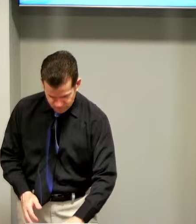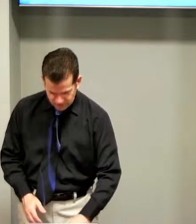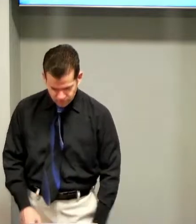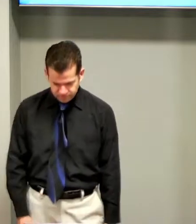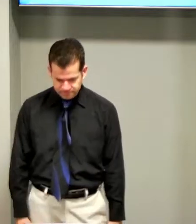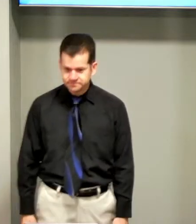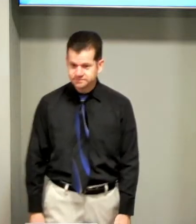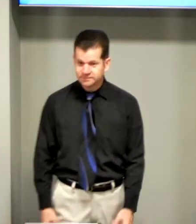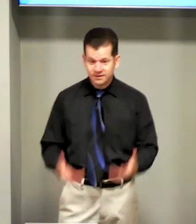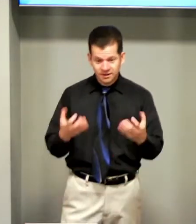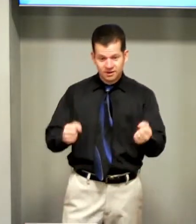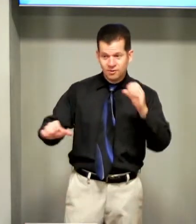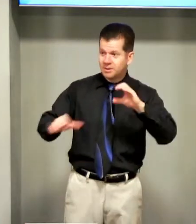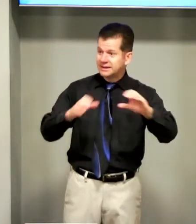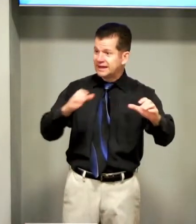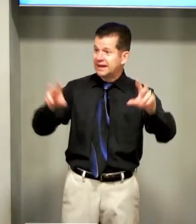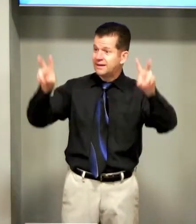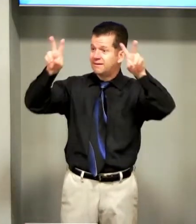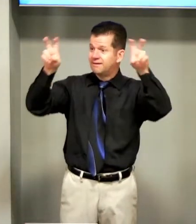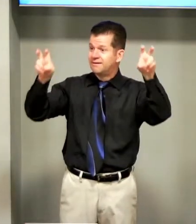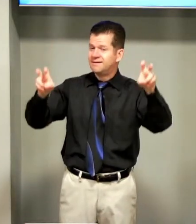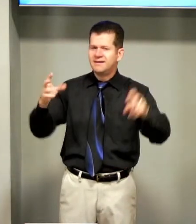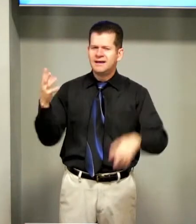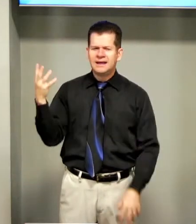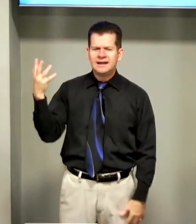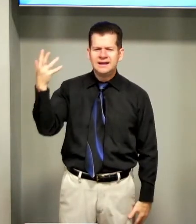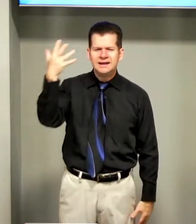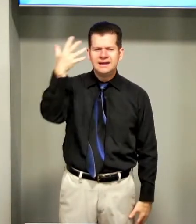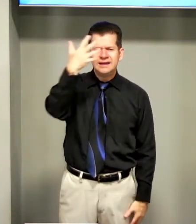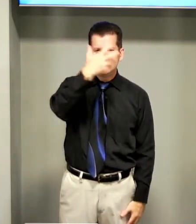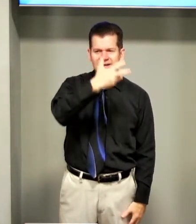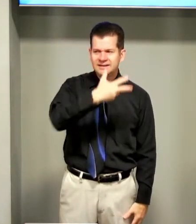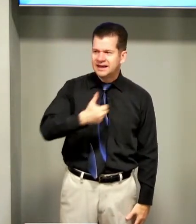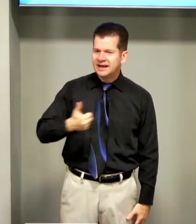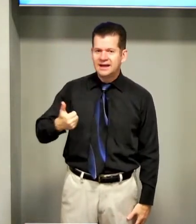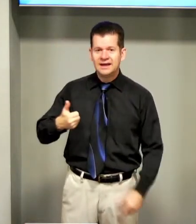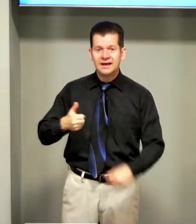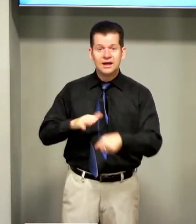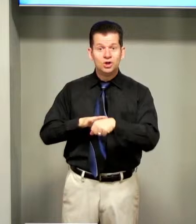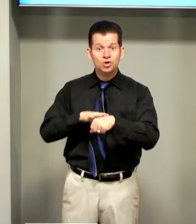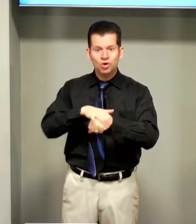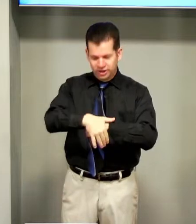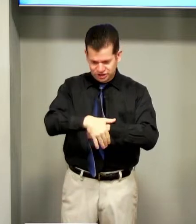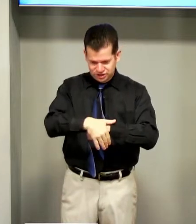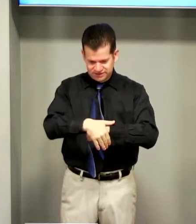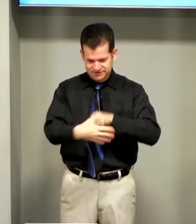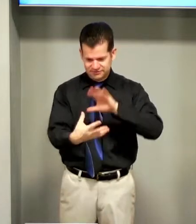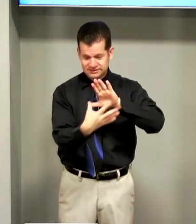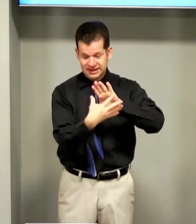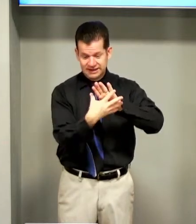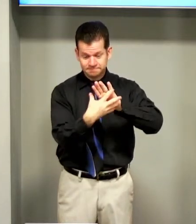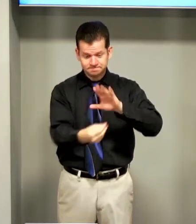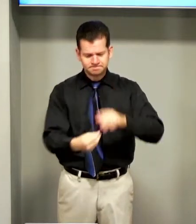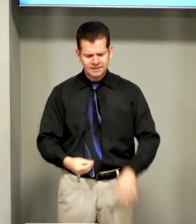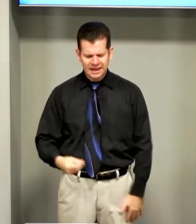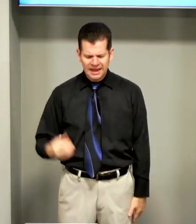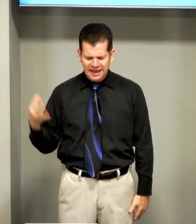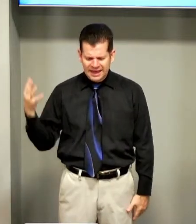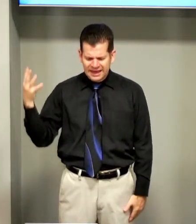Vou cantar? Linda noite, vamos lá? Tem